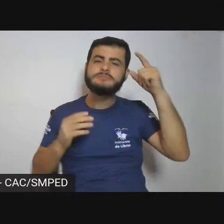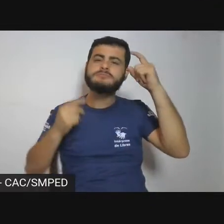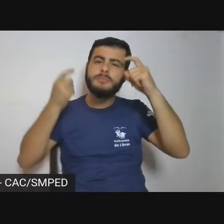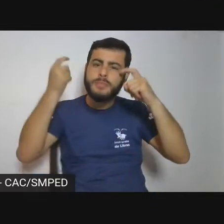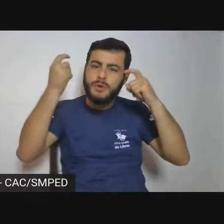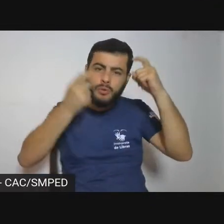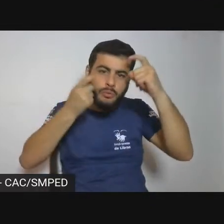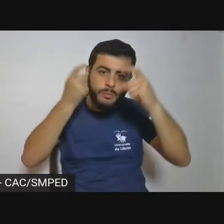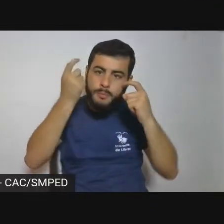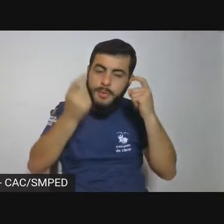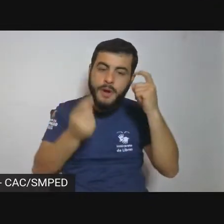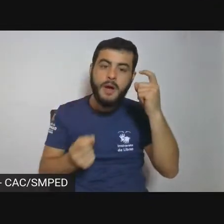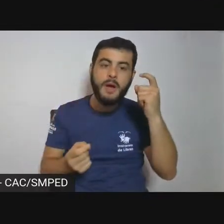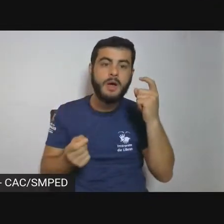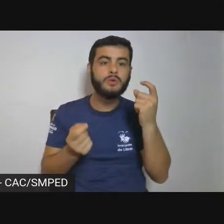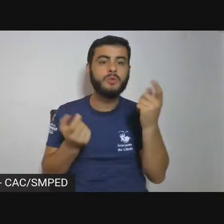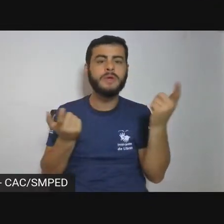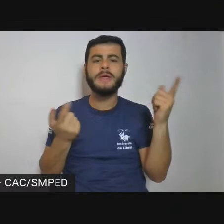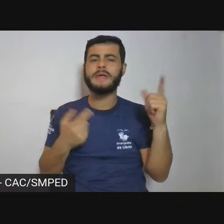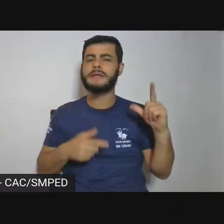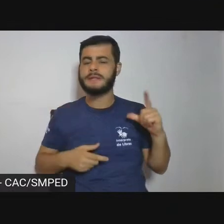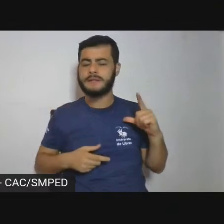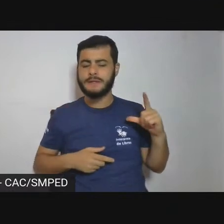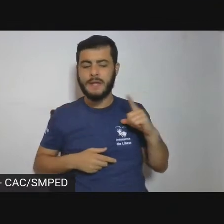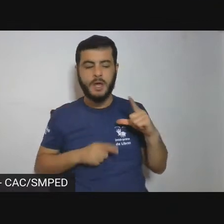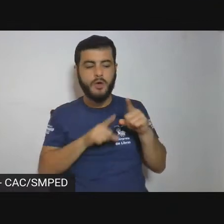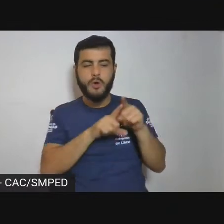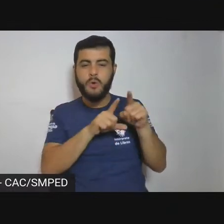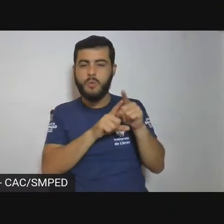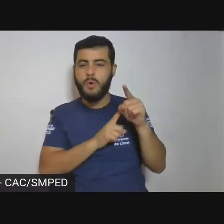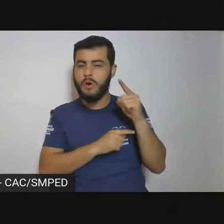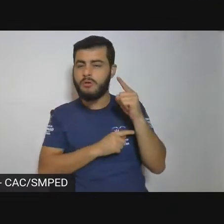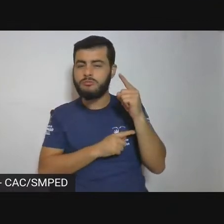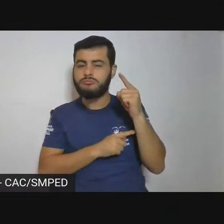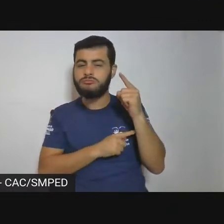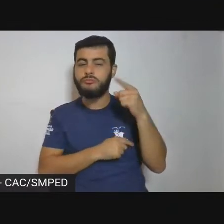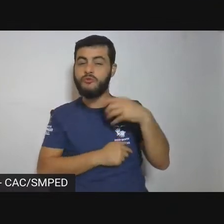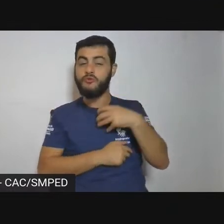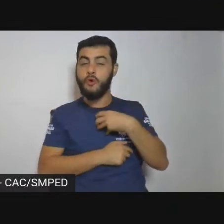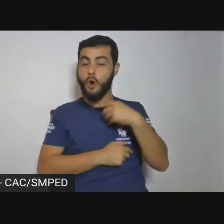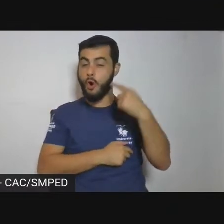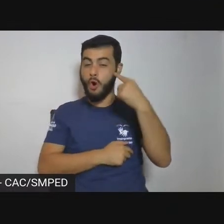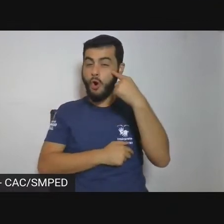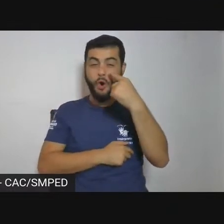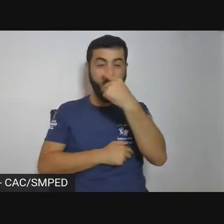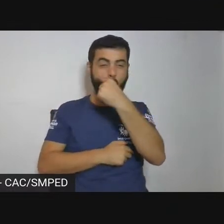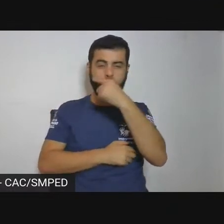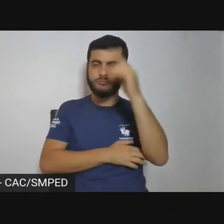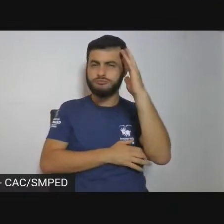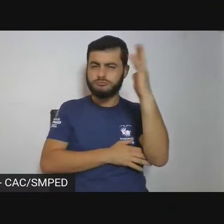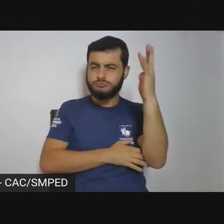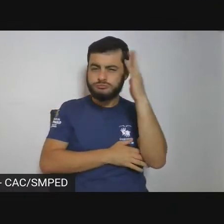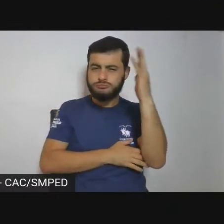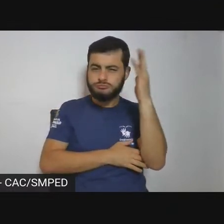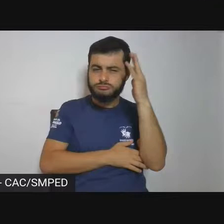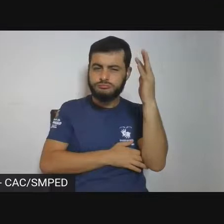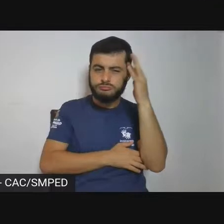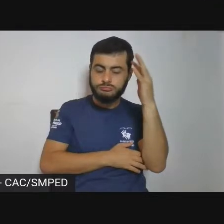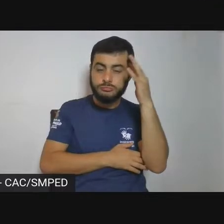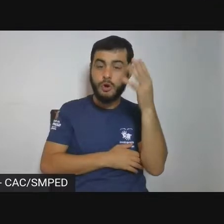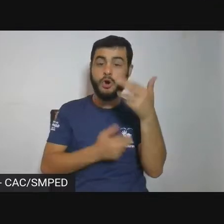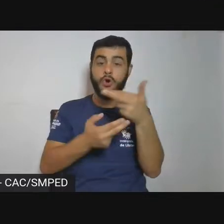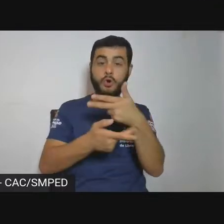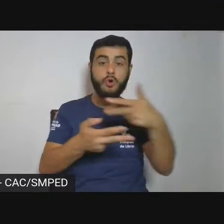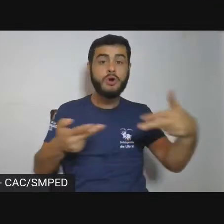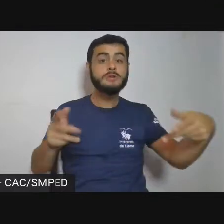tem uma escuta para essas vozes da natureza. No fundo, nossa